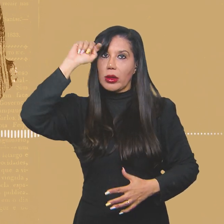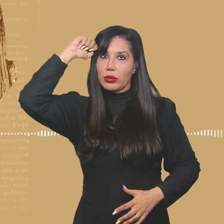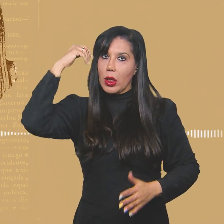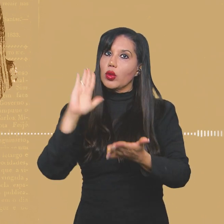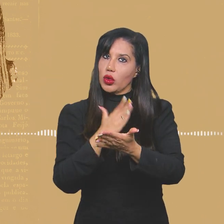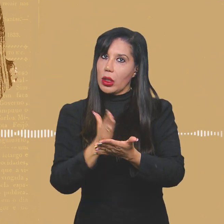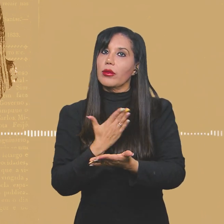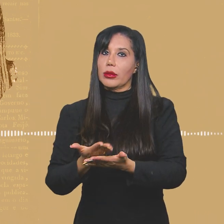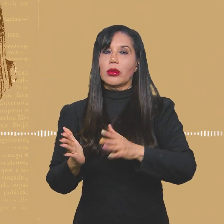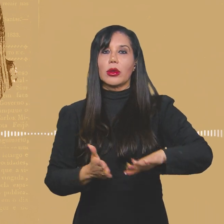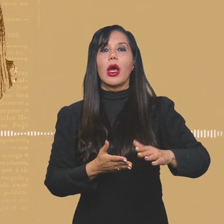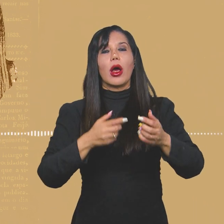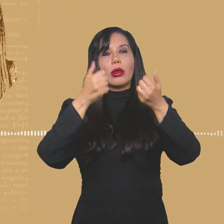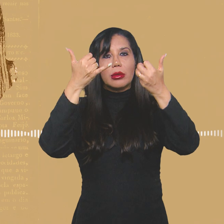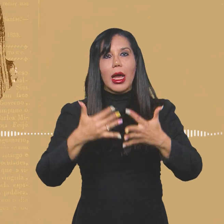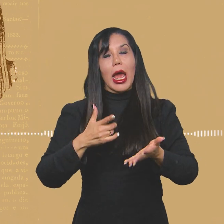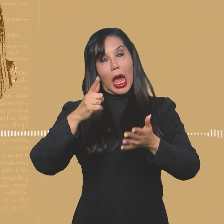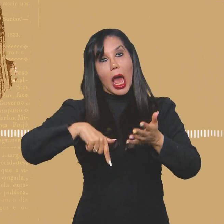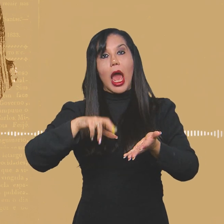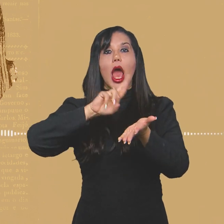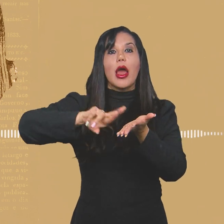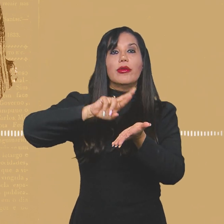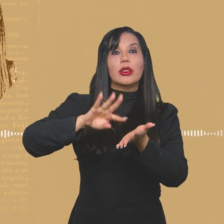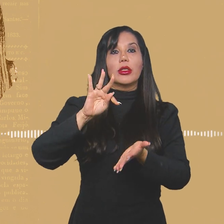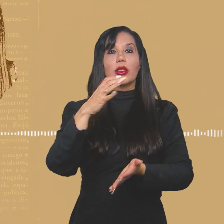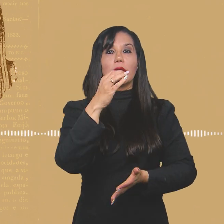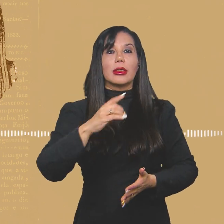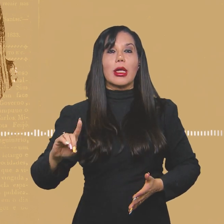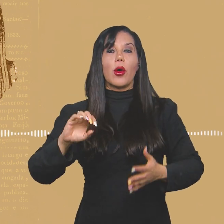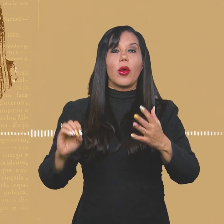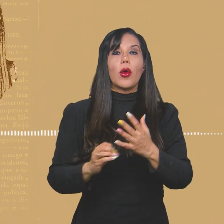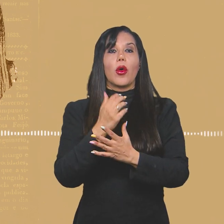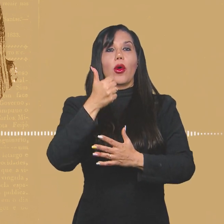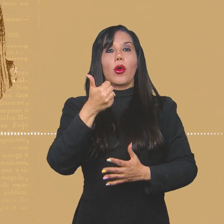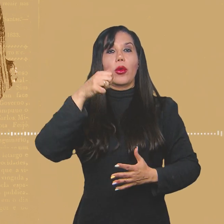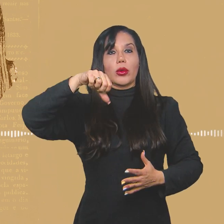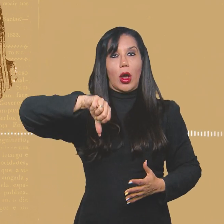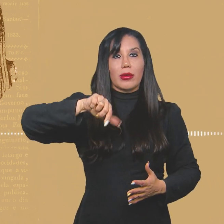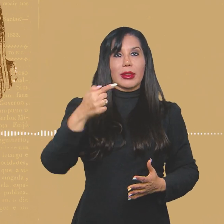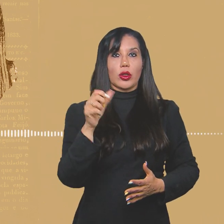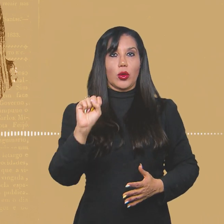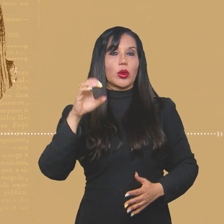O trecho lido é da revista Tição, lançada em 1978 em Porto Alegre.